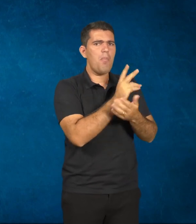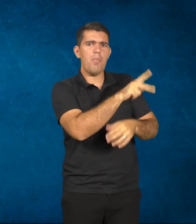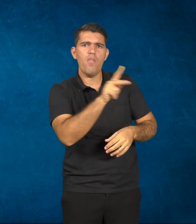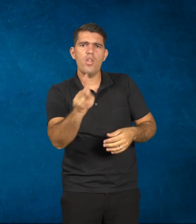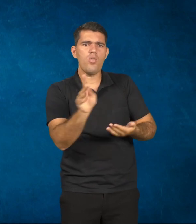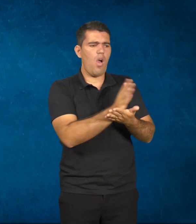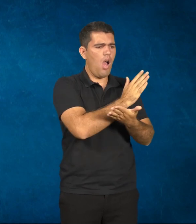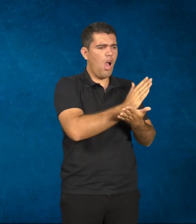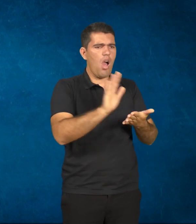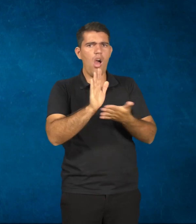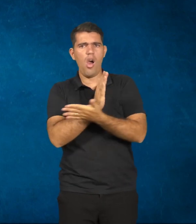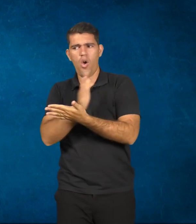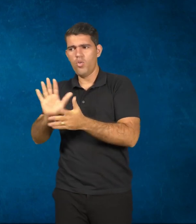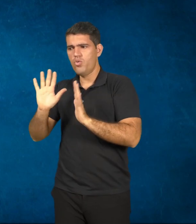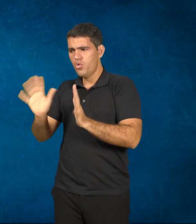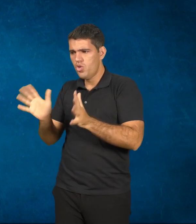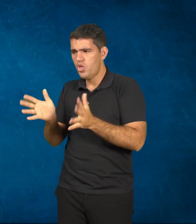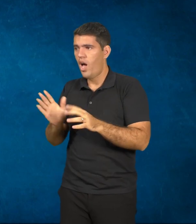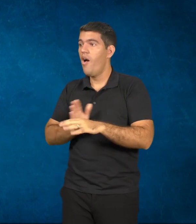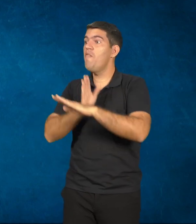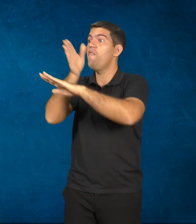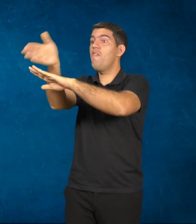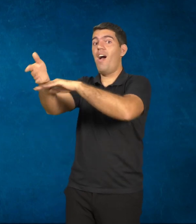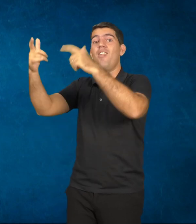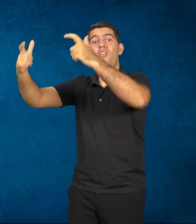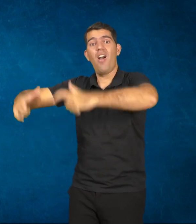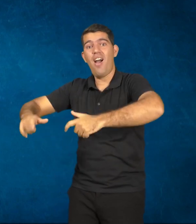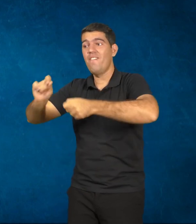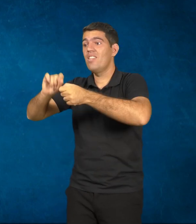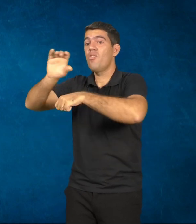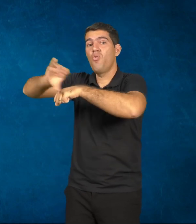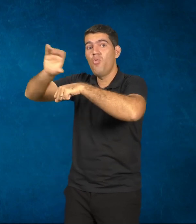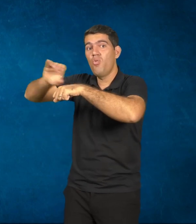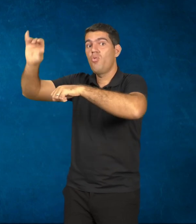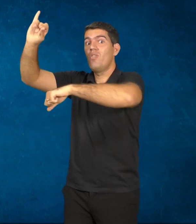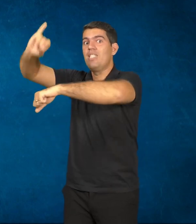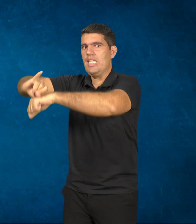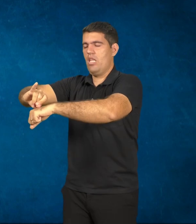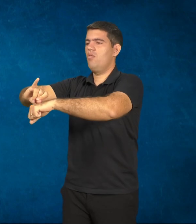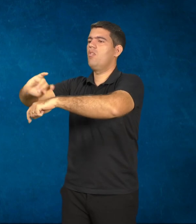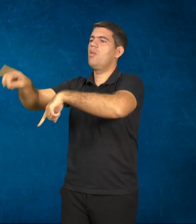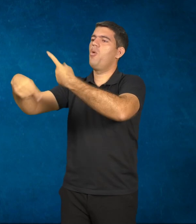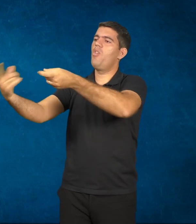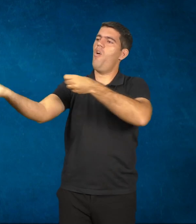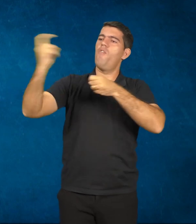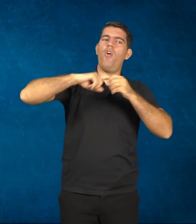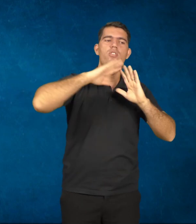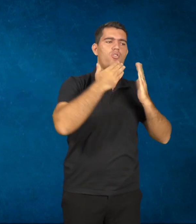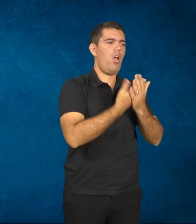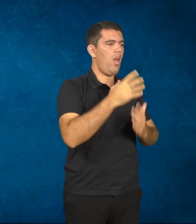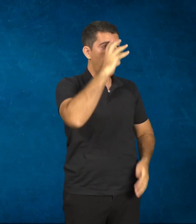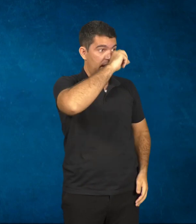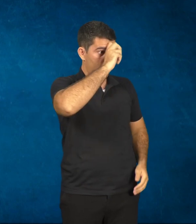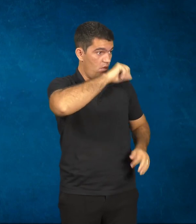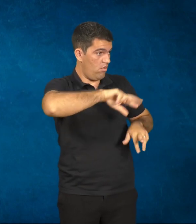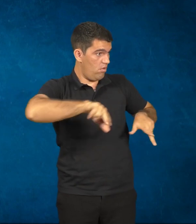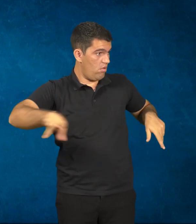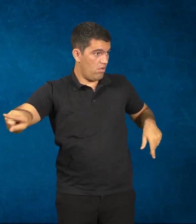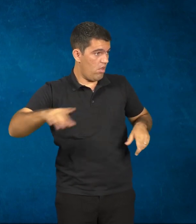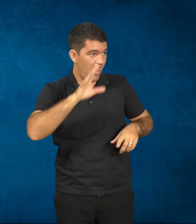modalidades, iam para um lugar fazer um curso, num centro especializado. E quando ele voltava para a escola, dizia, olha, tudo o que eu aprendi lá não resolveu nada, porque